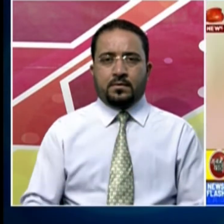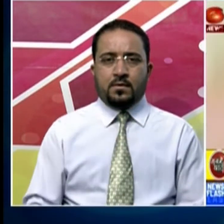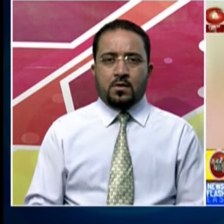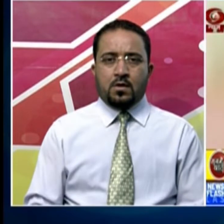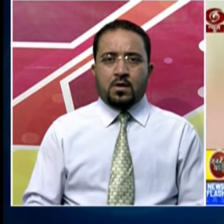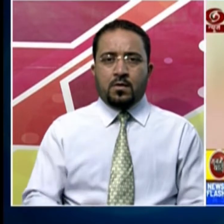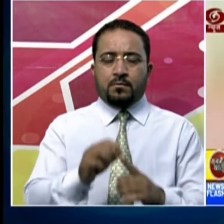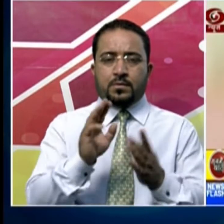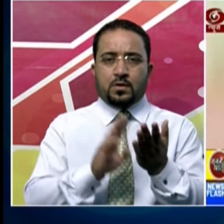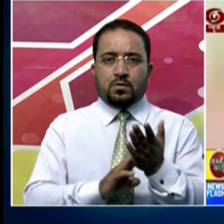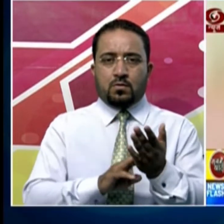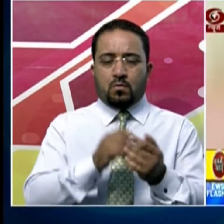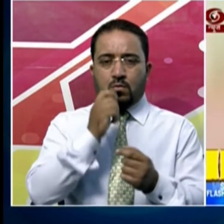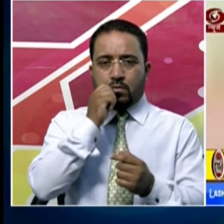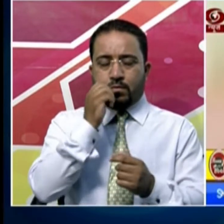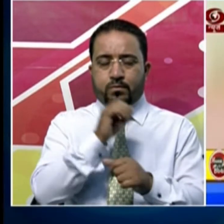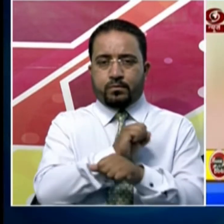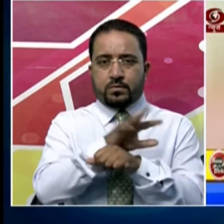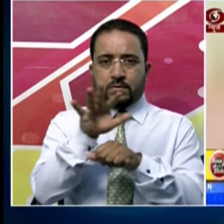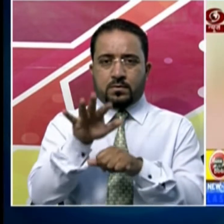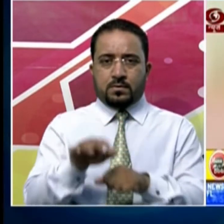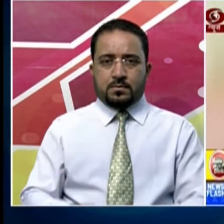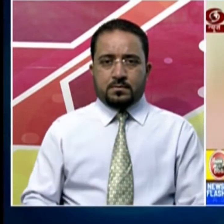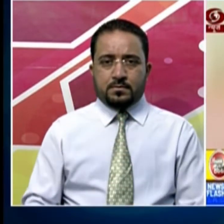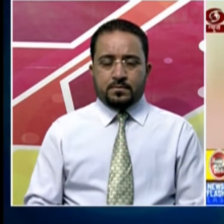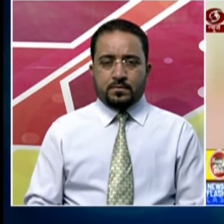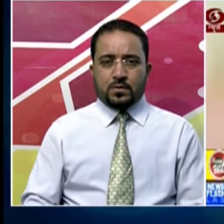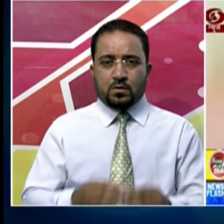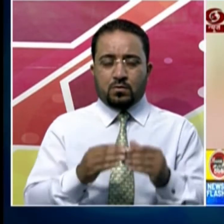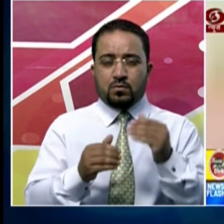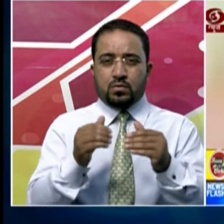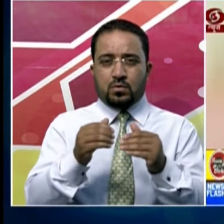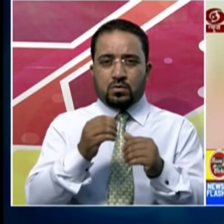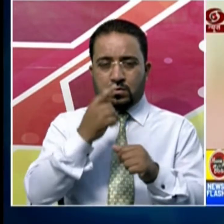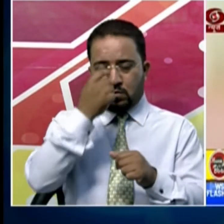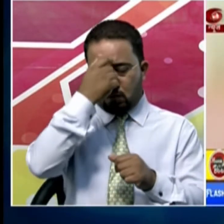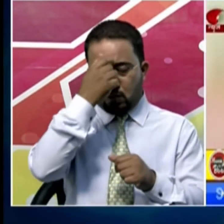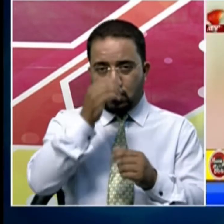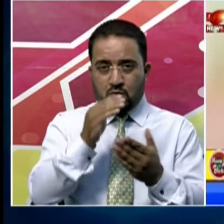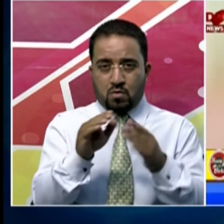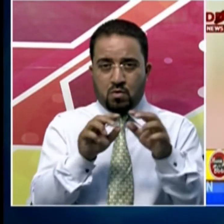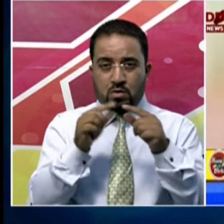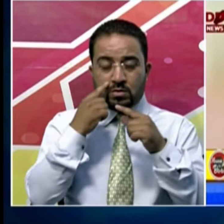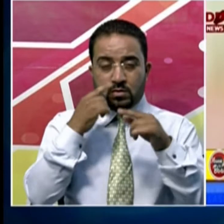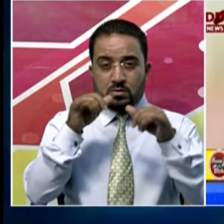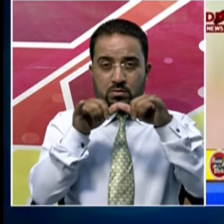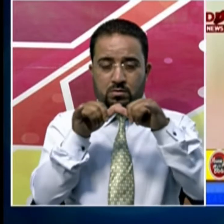نرندر موڈی نے عوام کو معمول سے زیادہ چوکس رہنے کو کہا